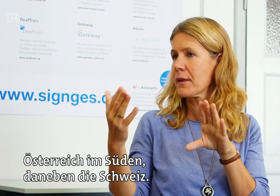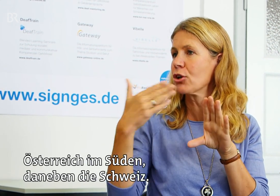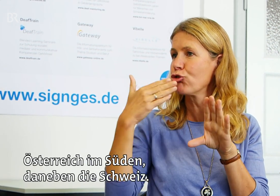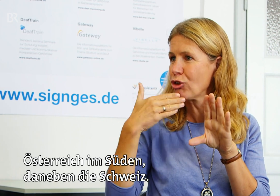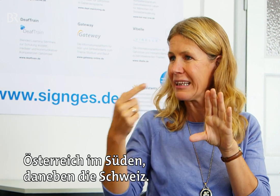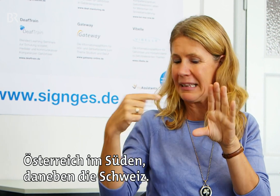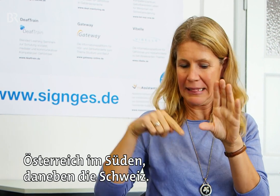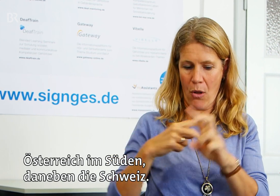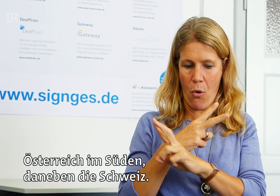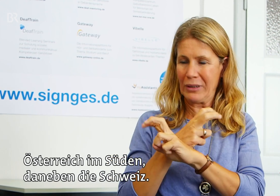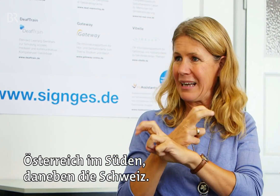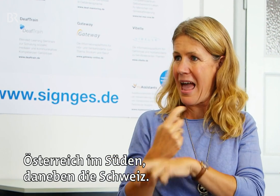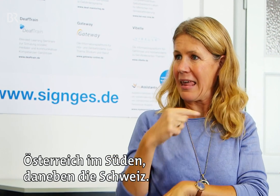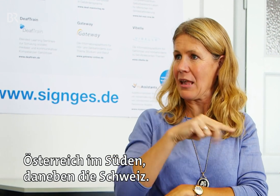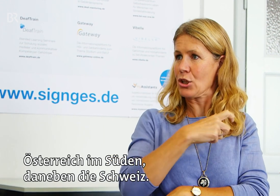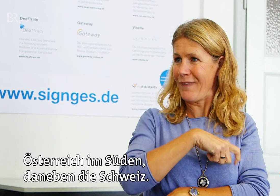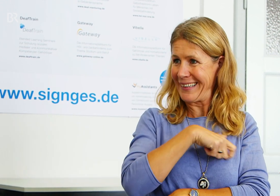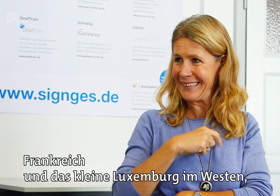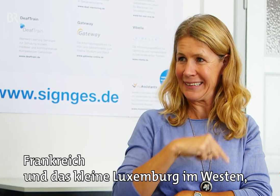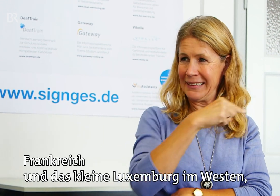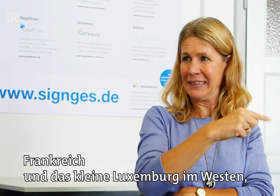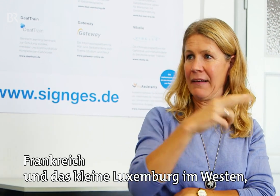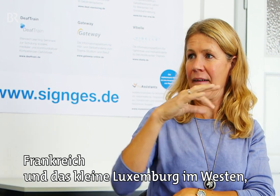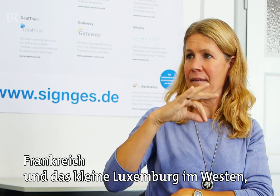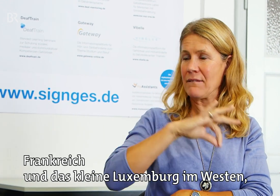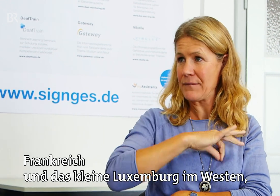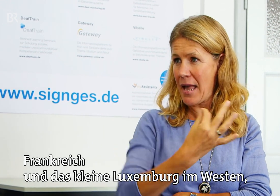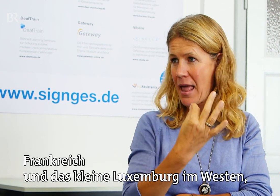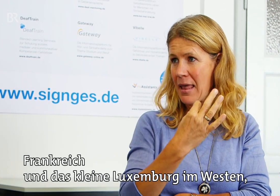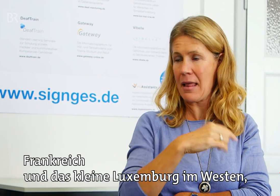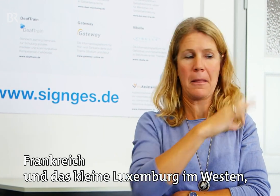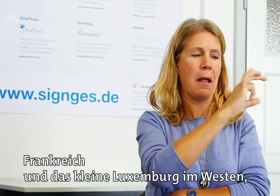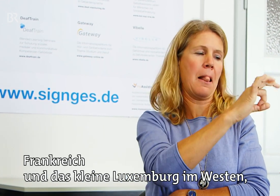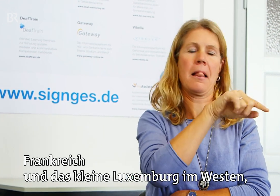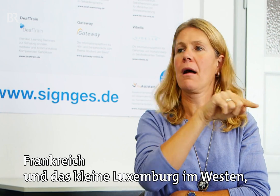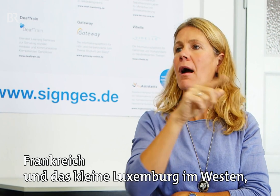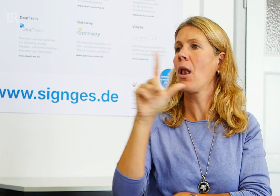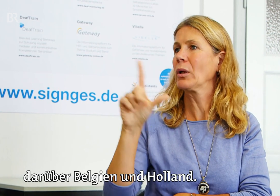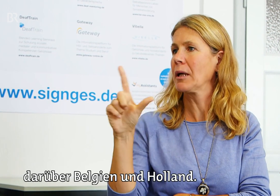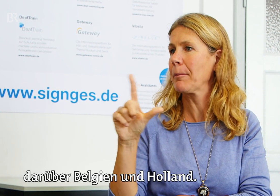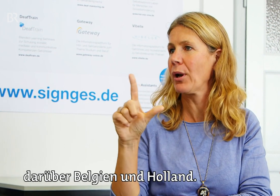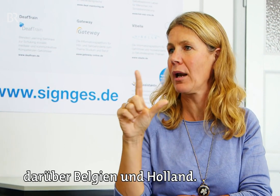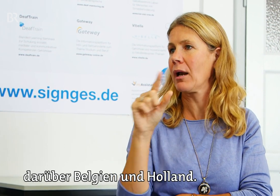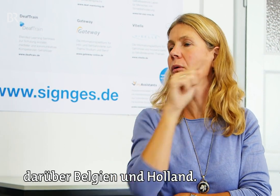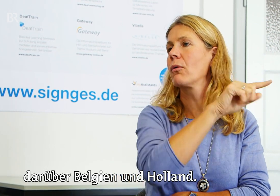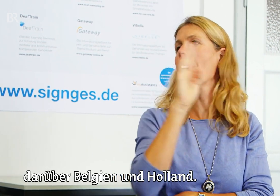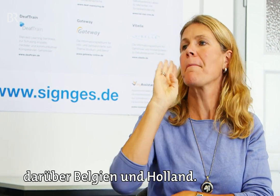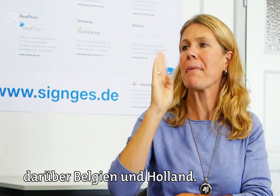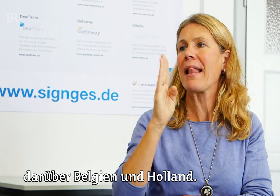Österreich im Süden, daneben die Schweiz, Frankreich und das kleine Luxemburg im Westen, darüber Belgien und